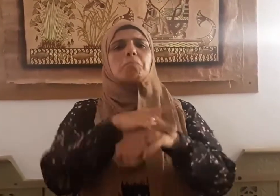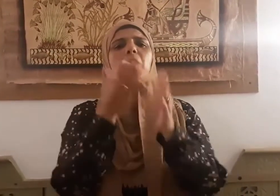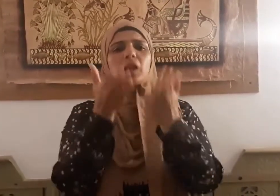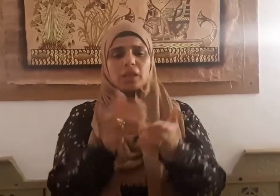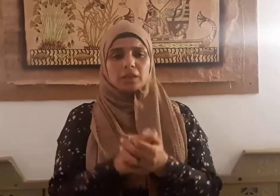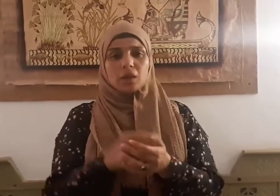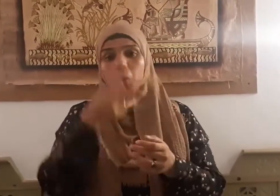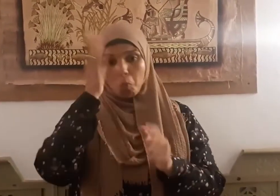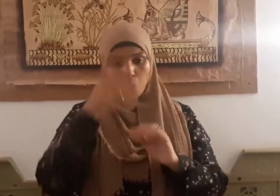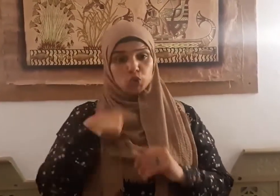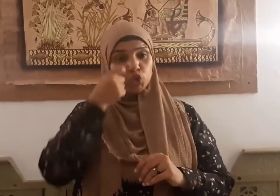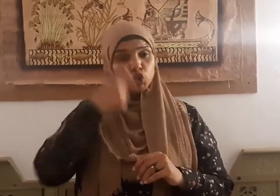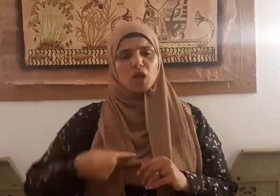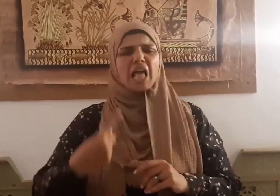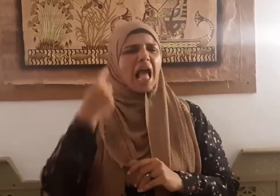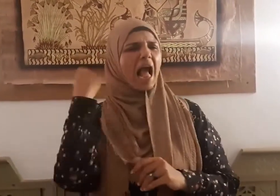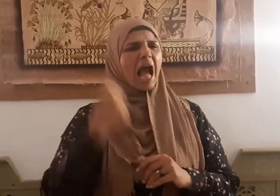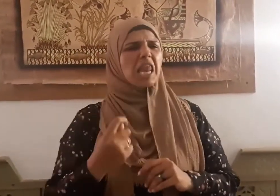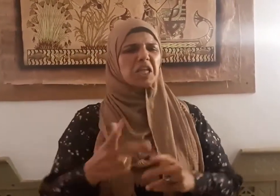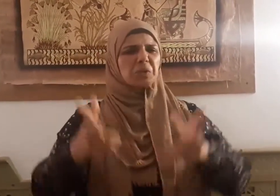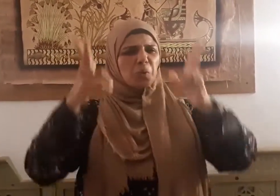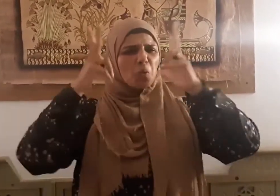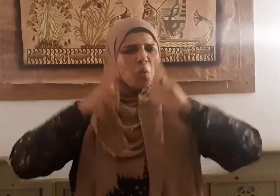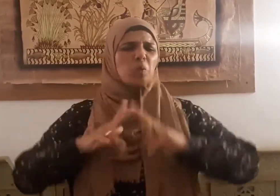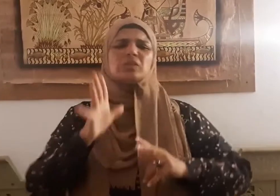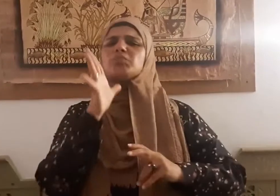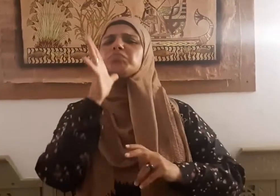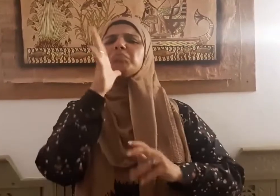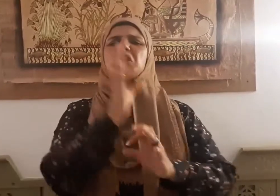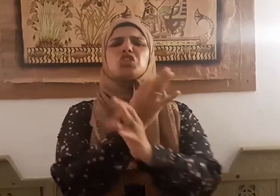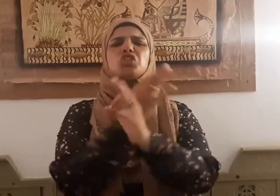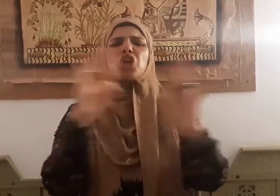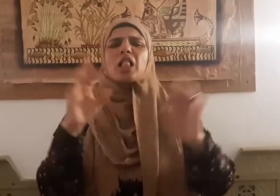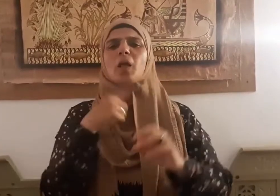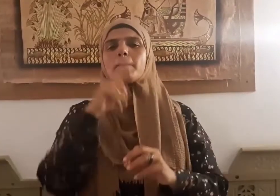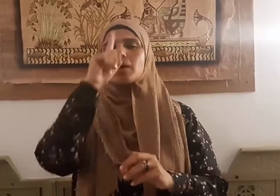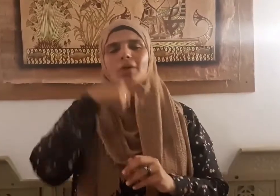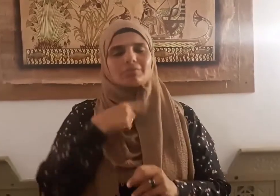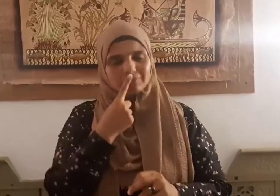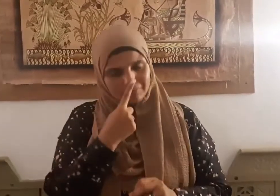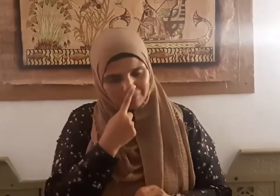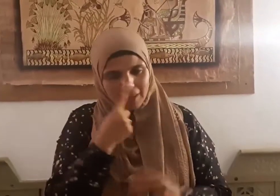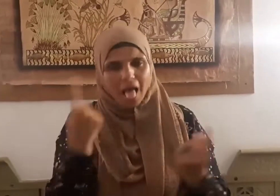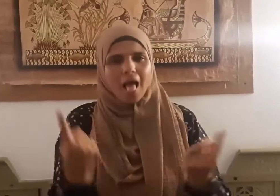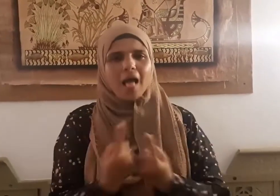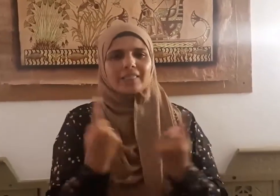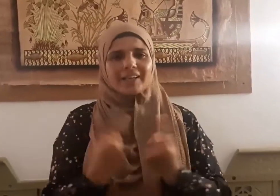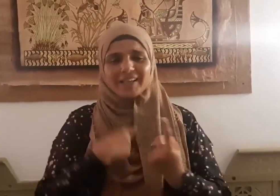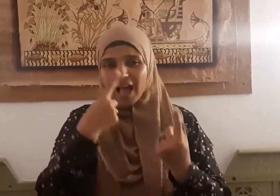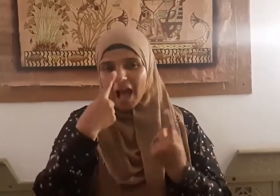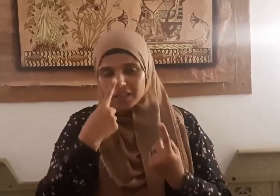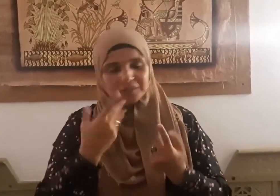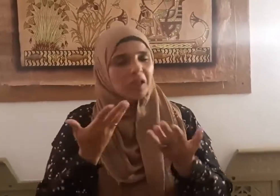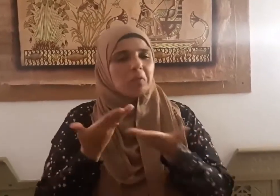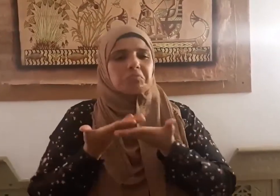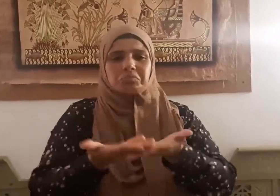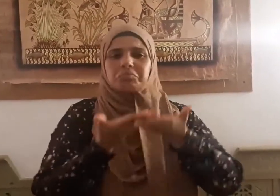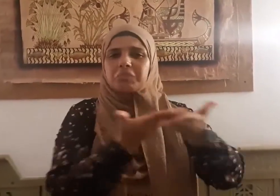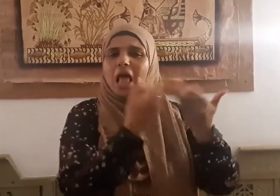غنيا قد بسطت له الدنيا وهو من أهل التواضع والإخبات قال